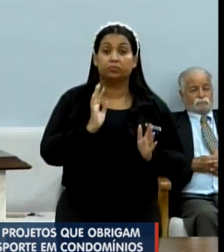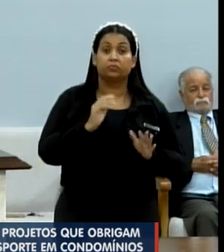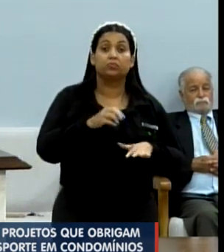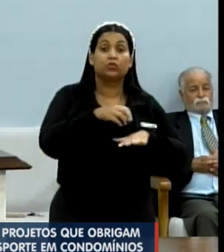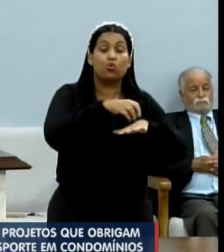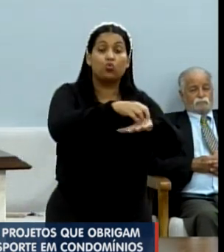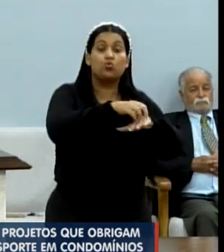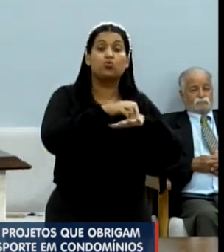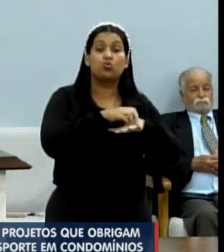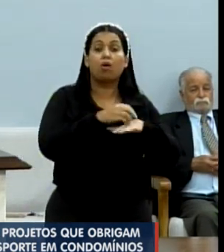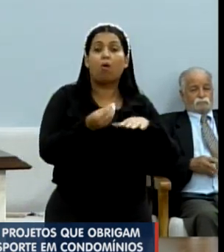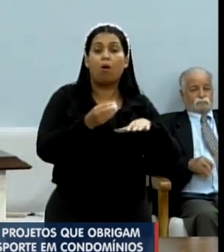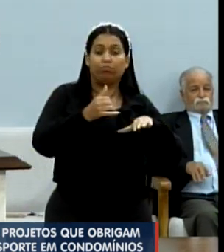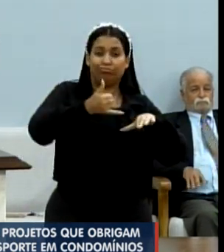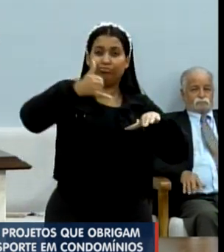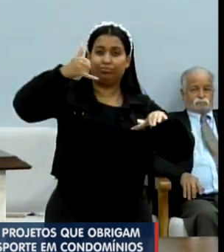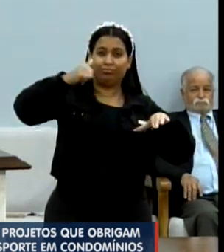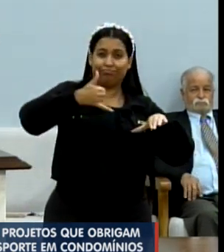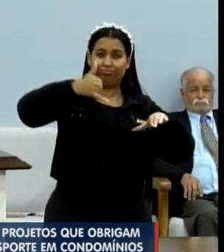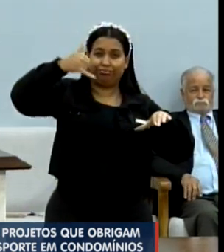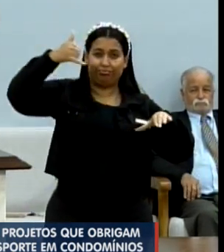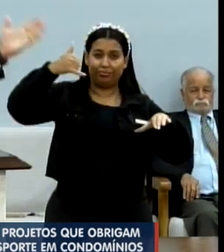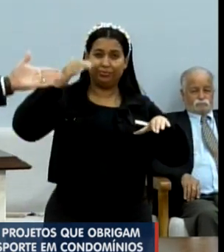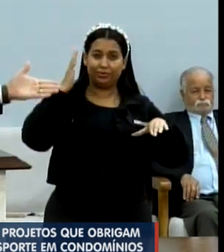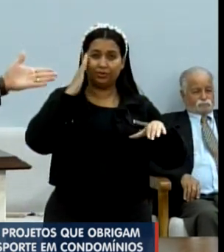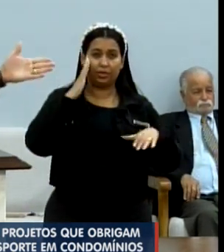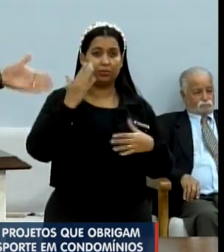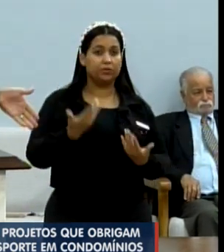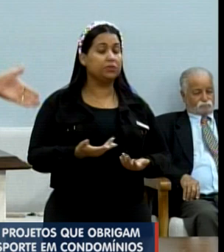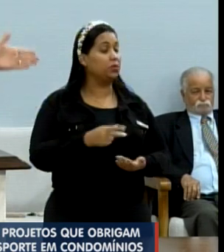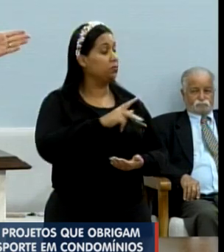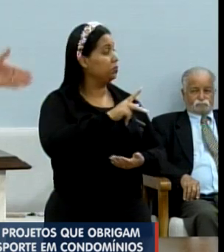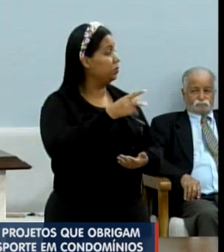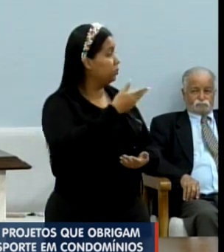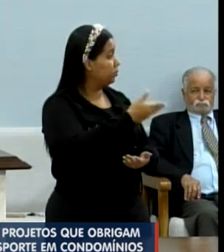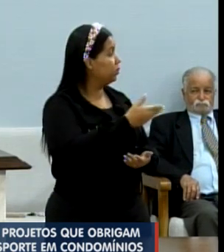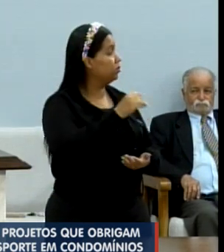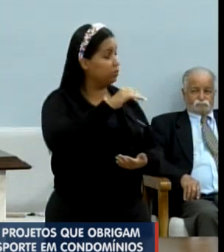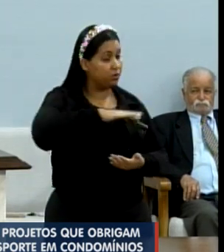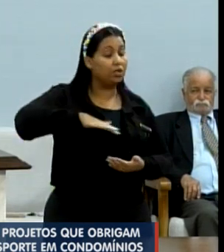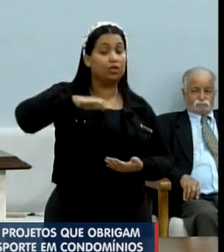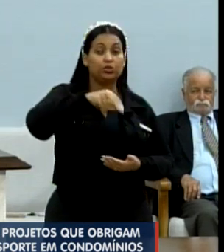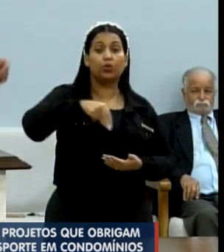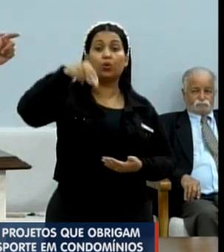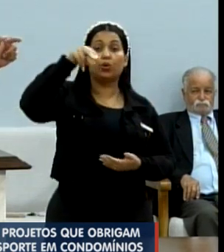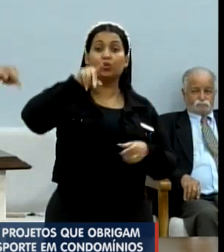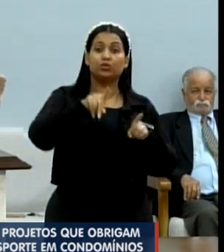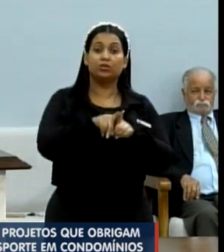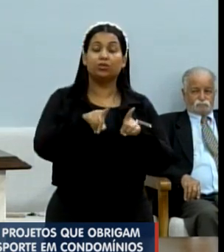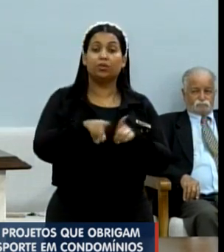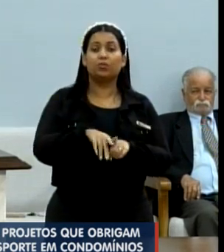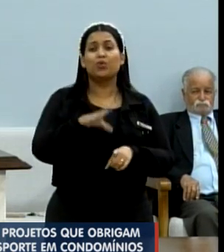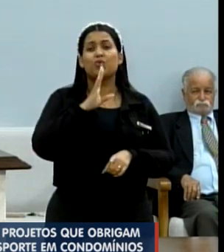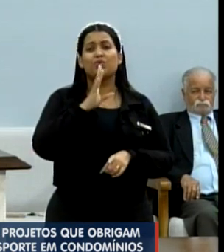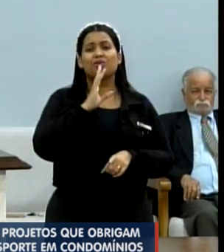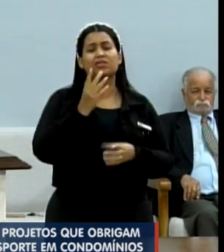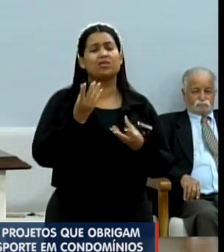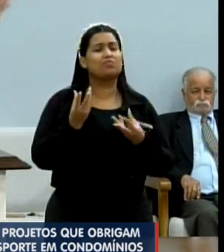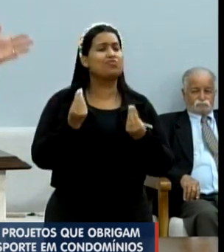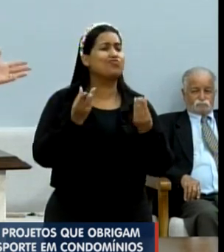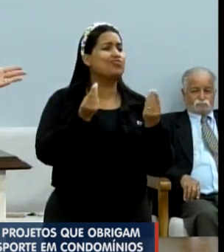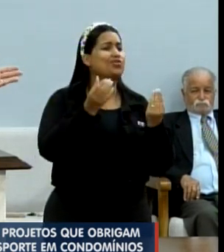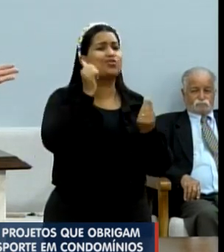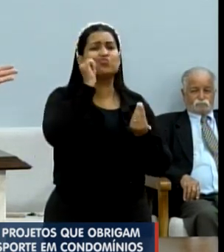elétricos. Então, o presidente Diego Mafus, no obra edil, que é ali da região norte também, deve conhecer quantas e